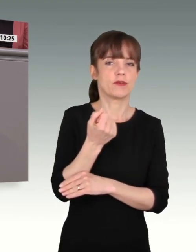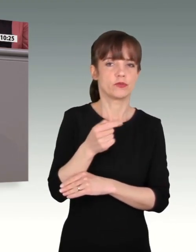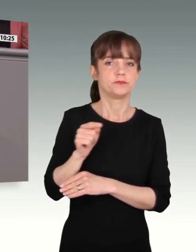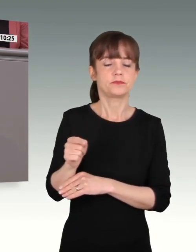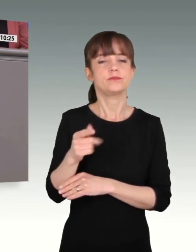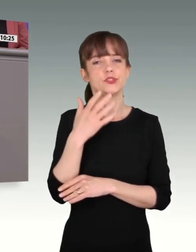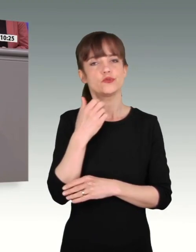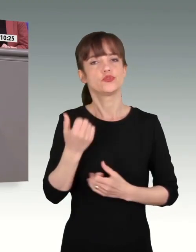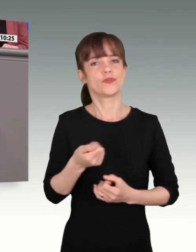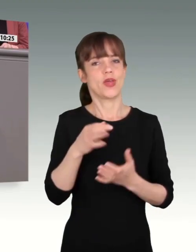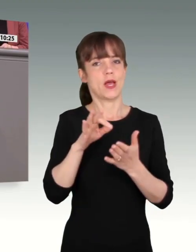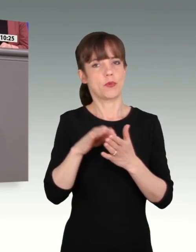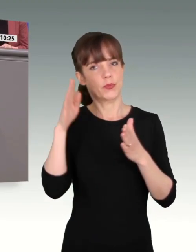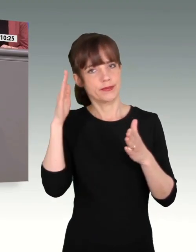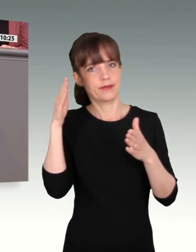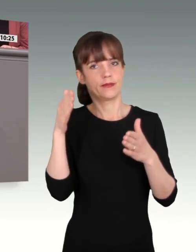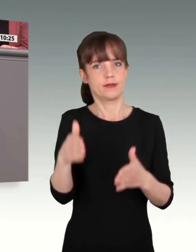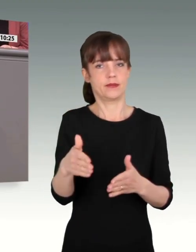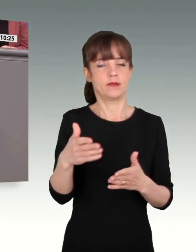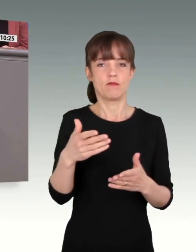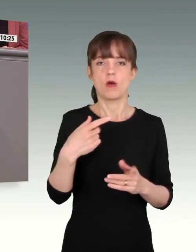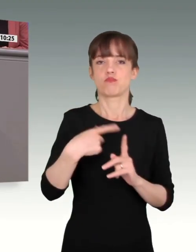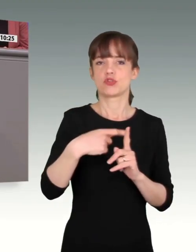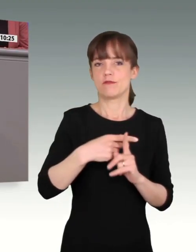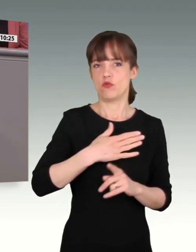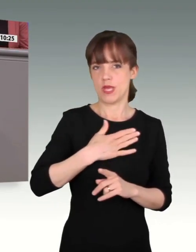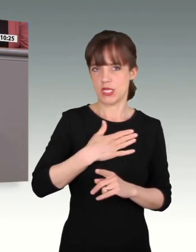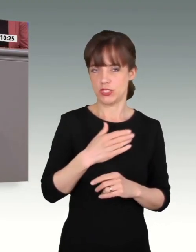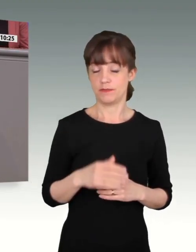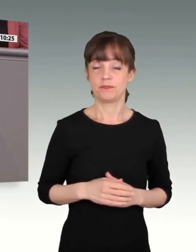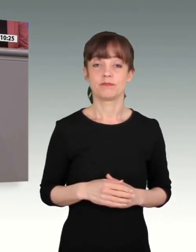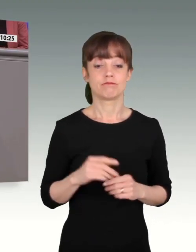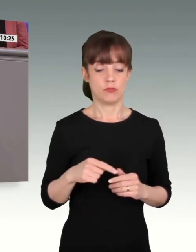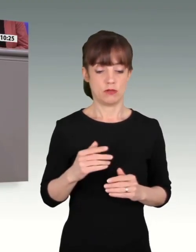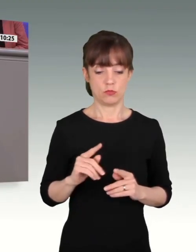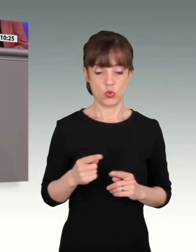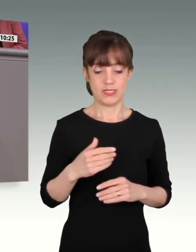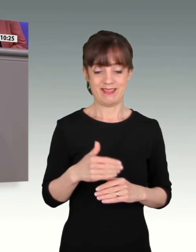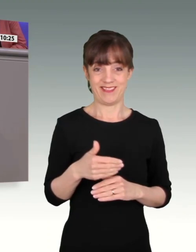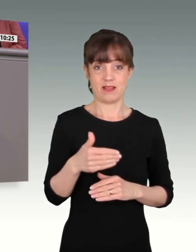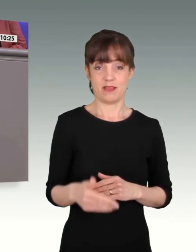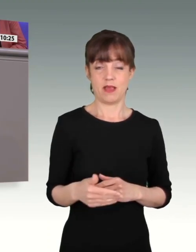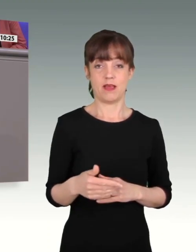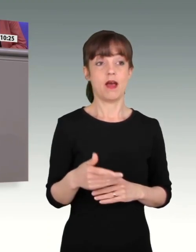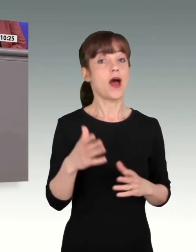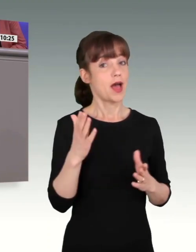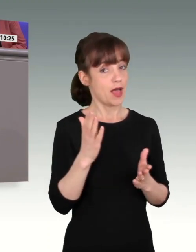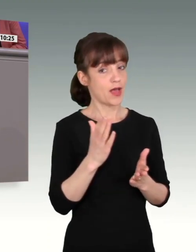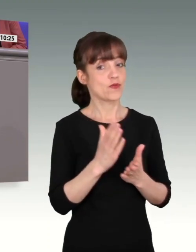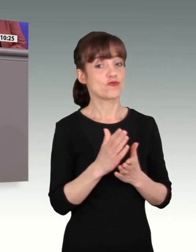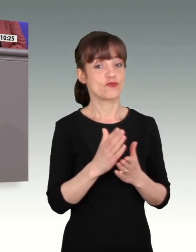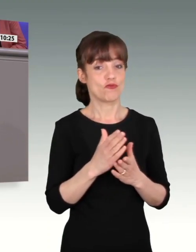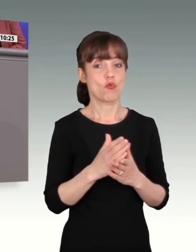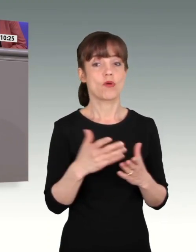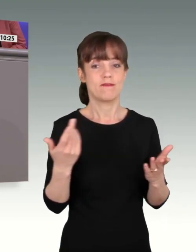Schwerpunkt ihrer Arbeit draufzusetzen. dann wurde kurz danach berichtet, freudestrahlend, dass man jetzt also schon mal bei der Anhebung